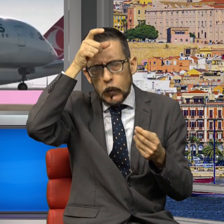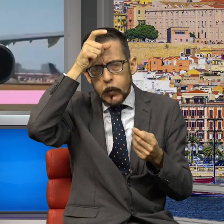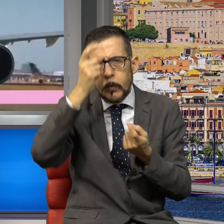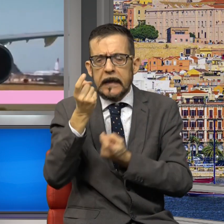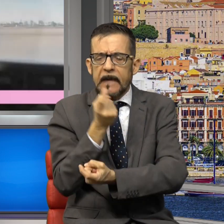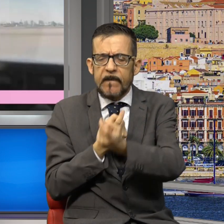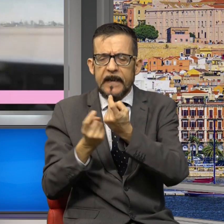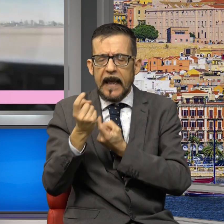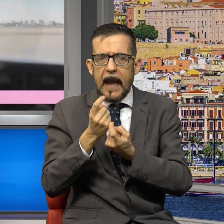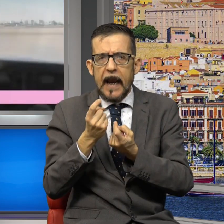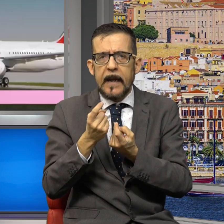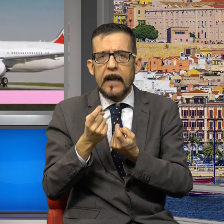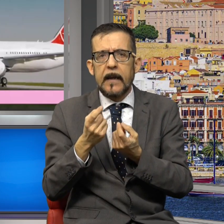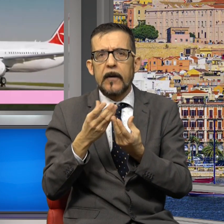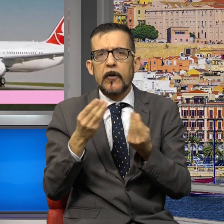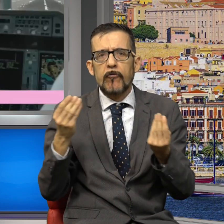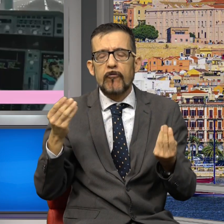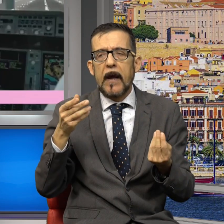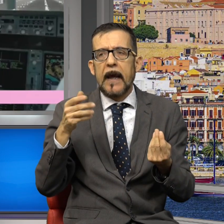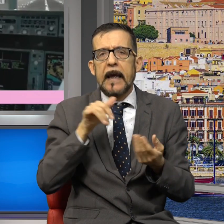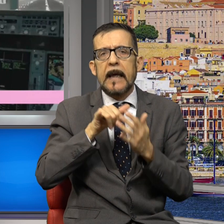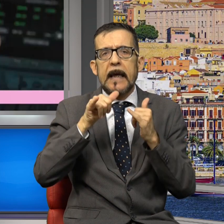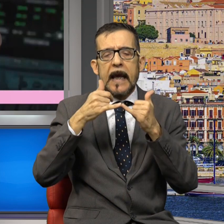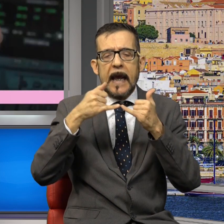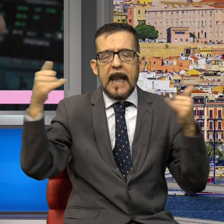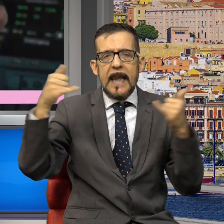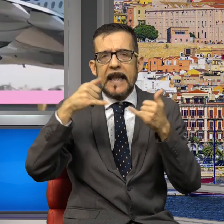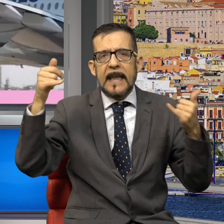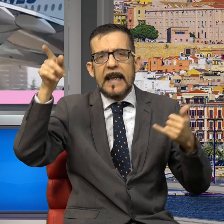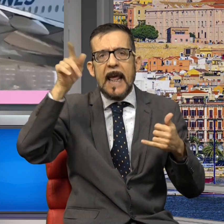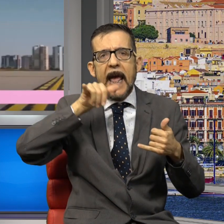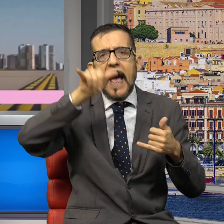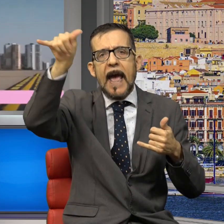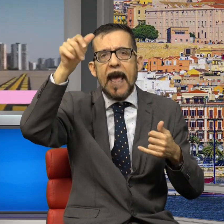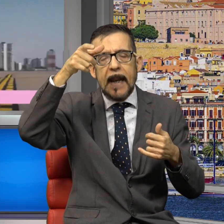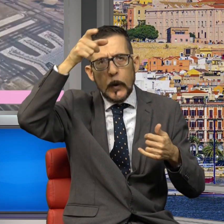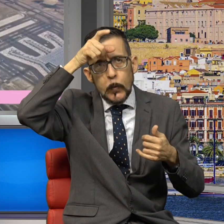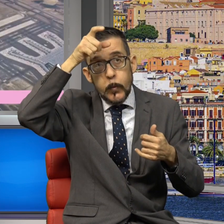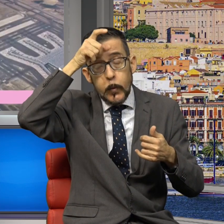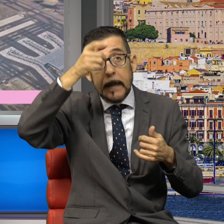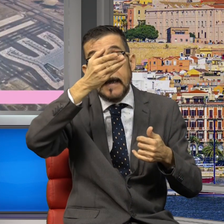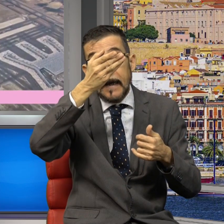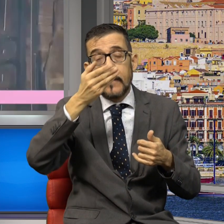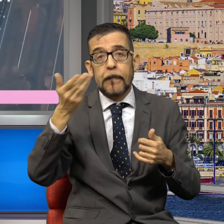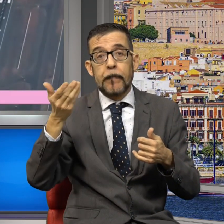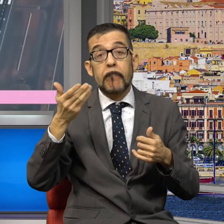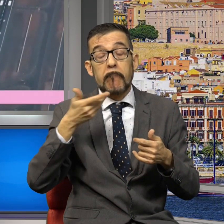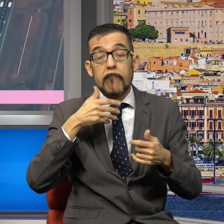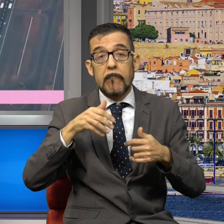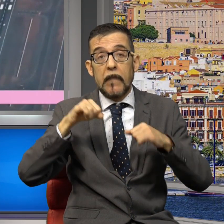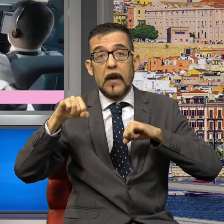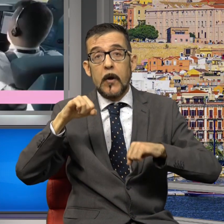C'è la presenza di Turkish Airlines anche a questo forum e quindi evidentemente l'idea è proprio quella di consolidare